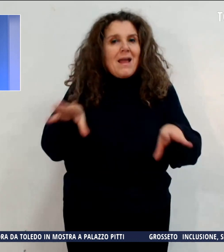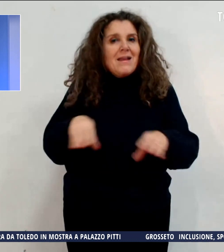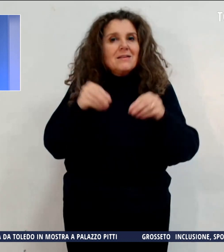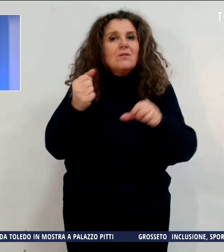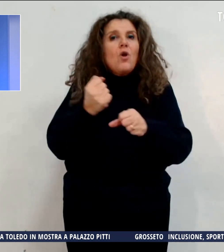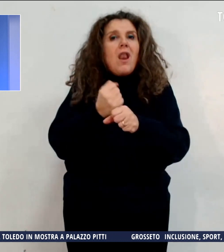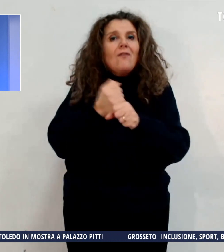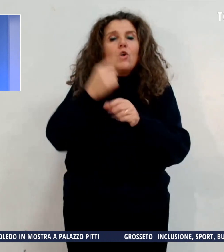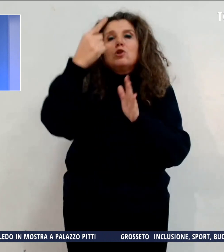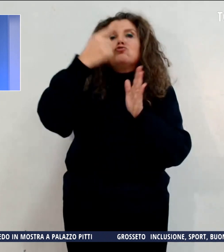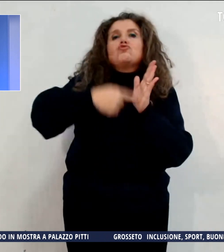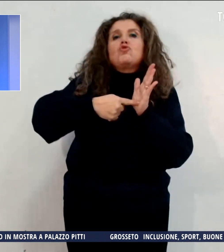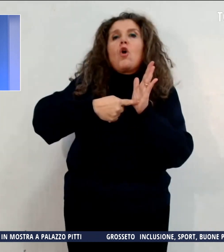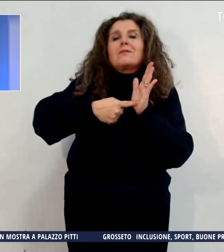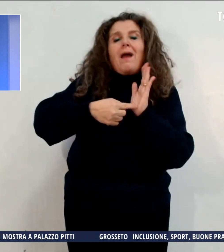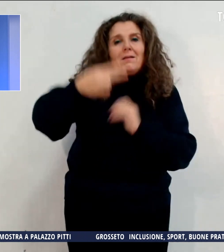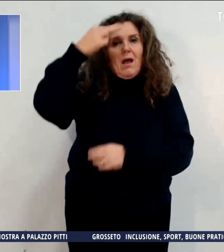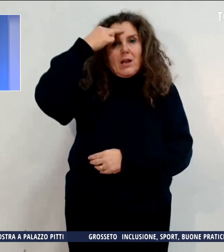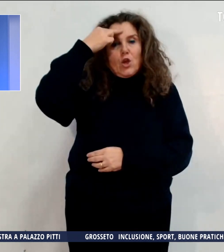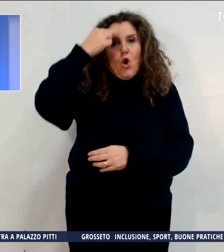giornata del ricordo.